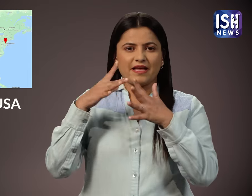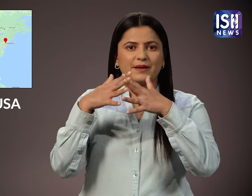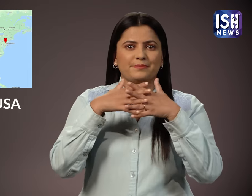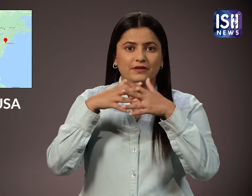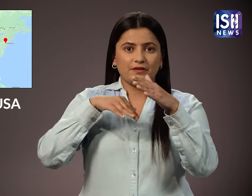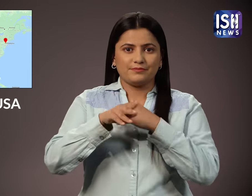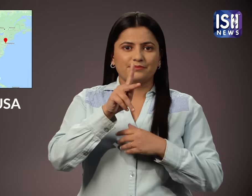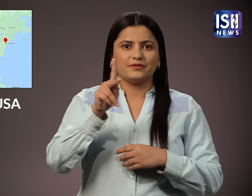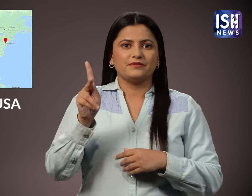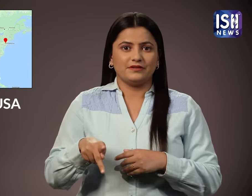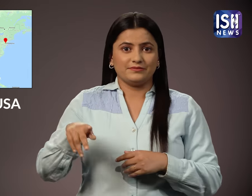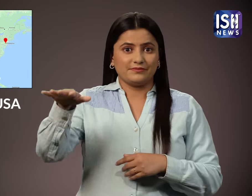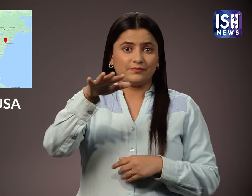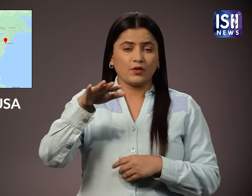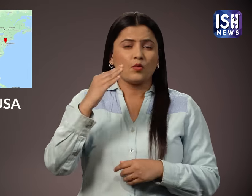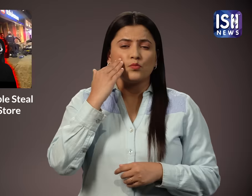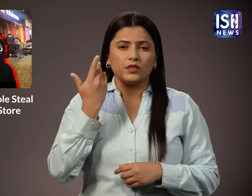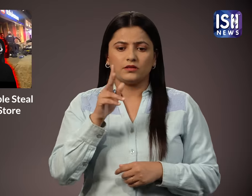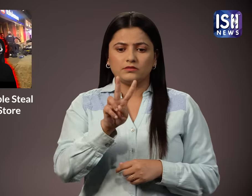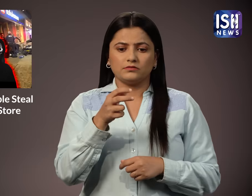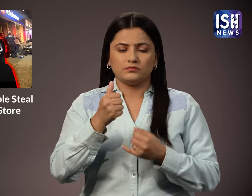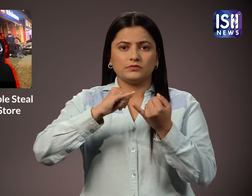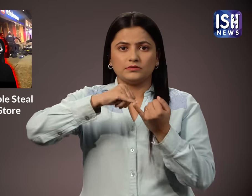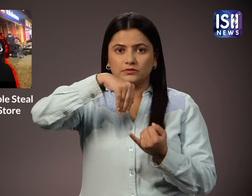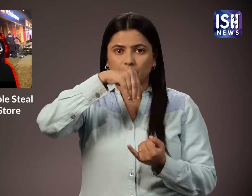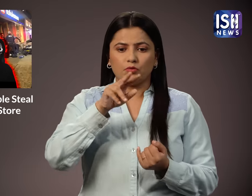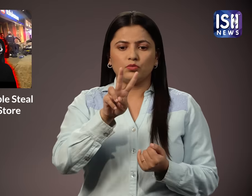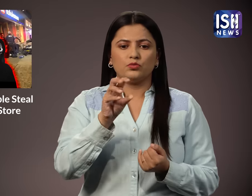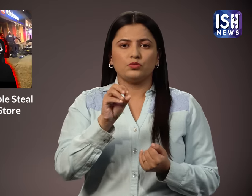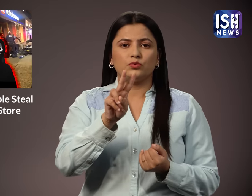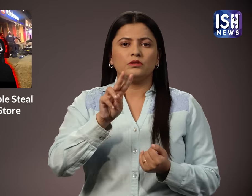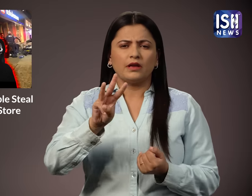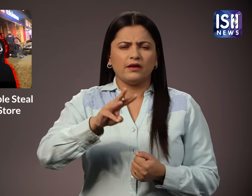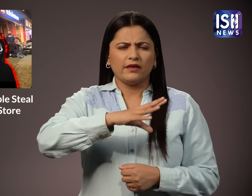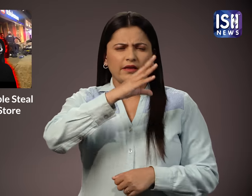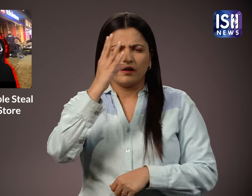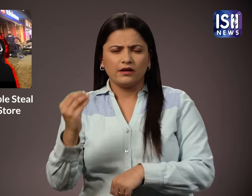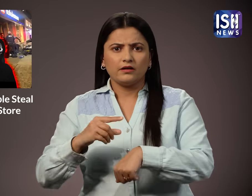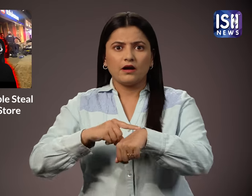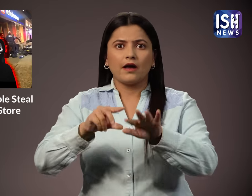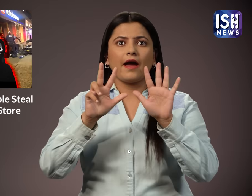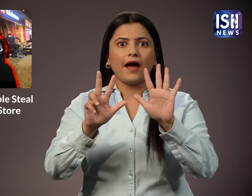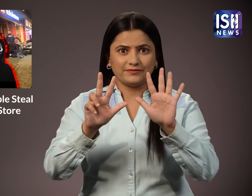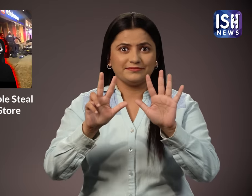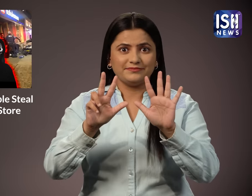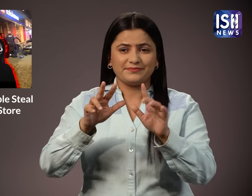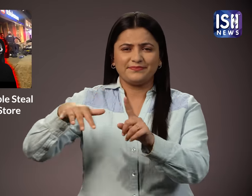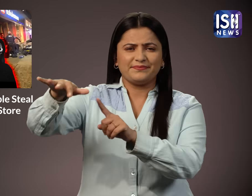26 सितंबर 2023 को रात करीब 8 बजे अमेरिका के फिलाडेलफिया में